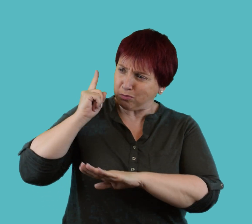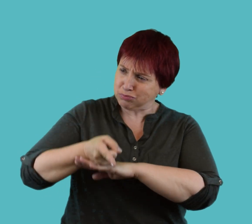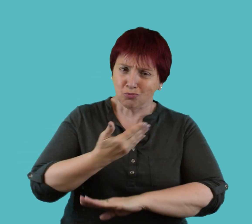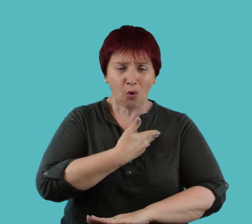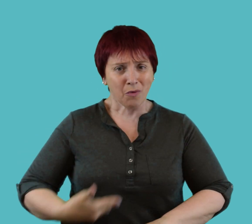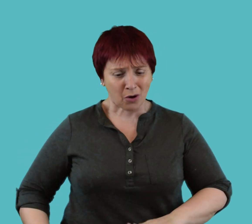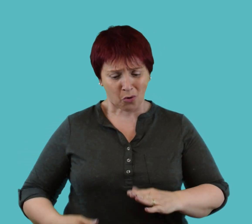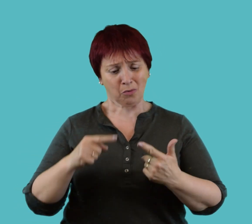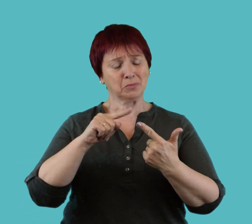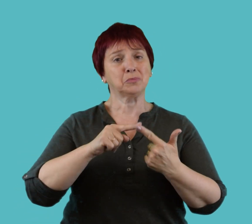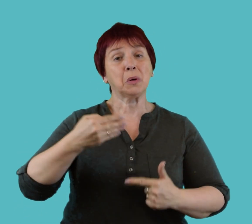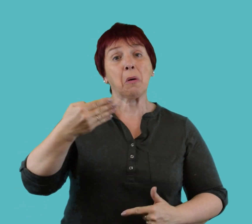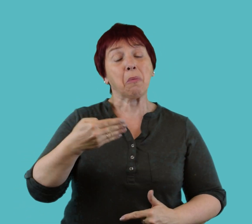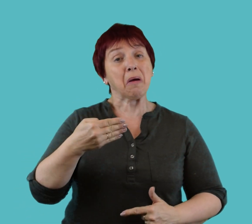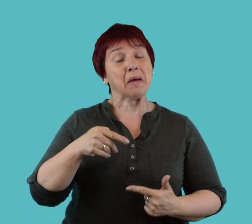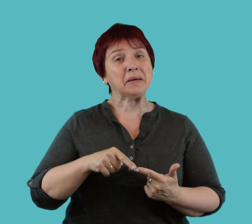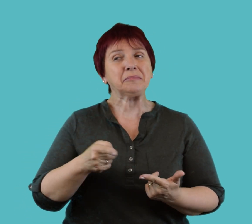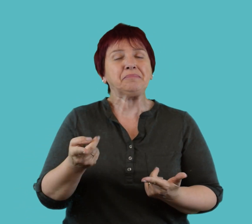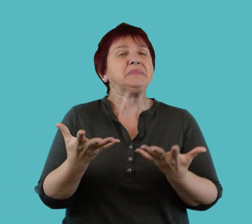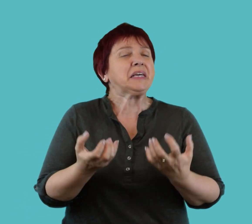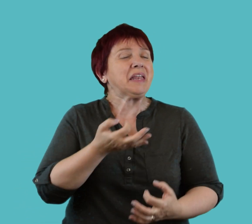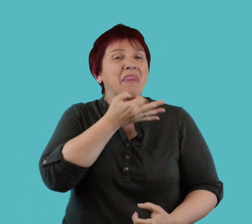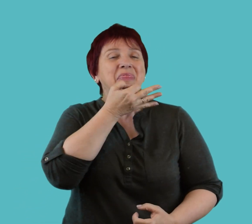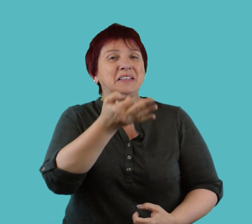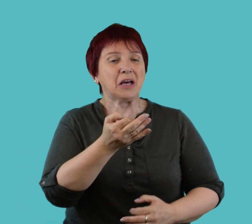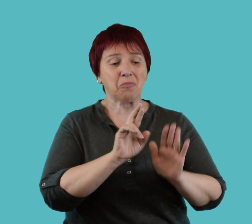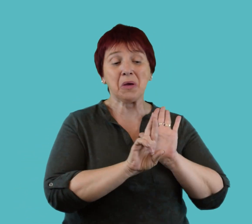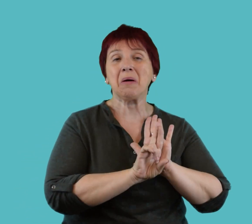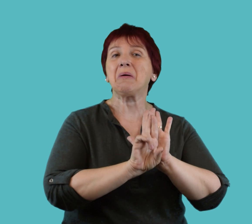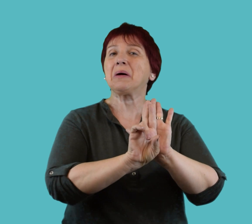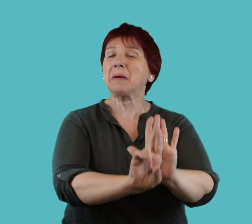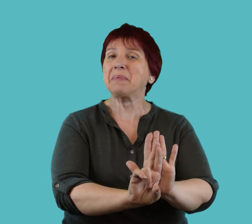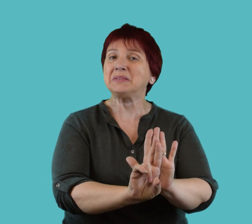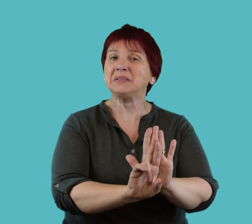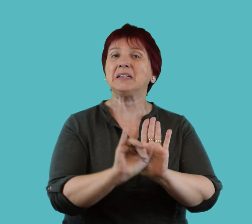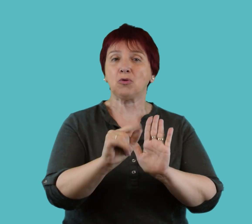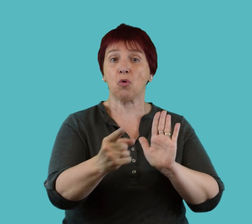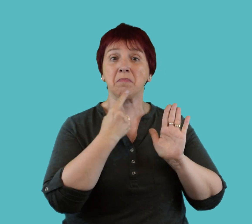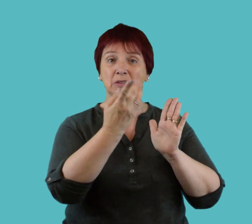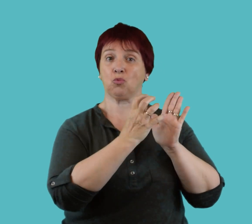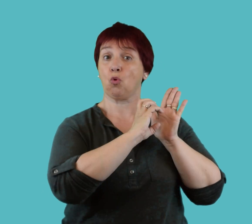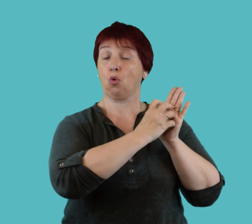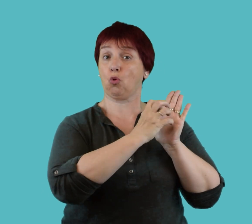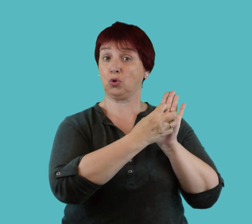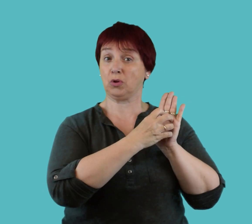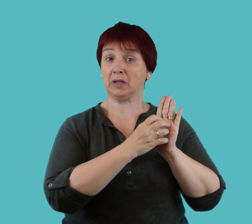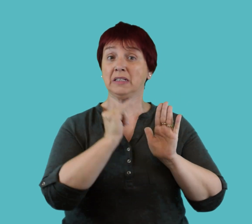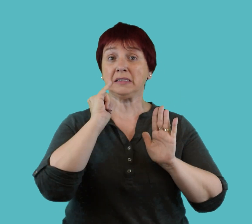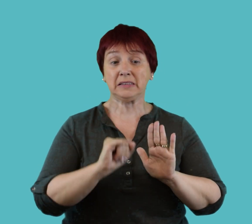Opción B quiere decir que se está representando la Constitución, las